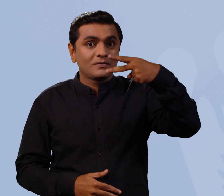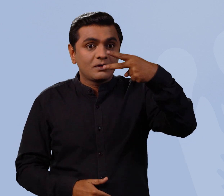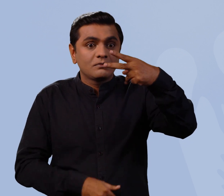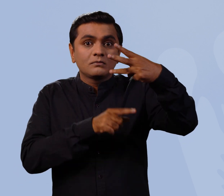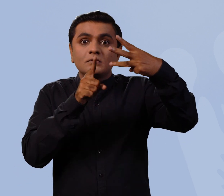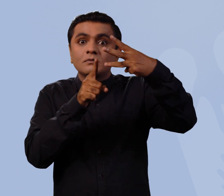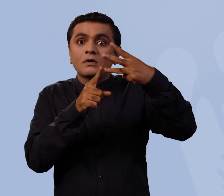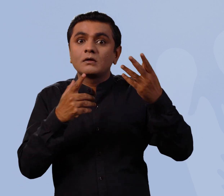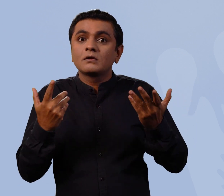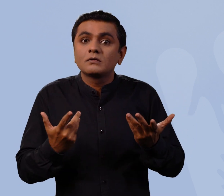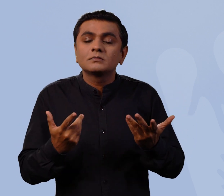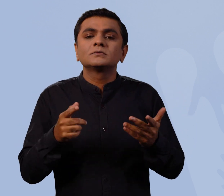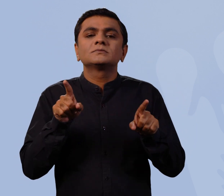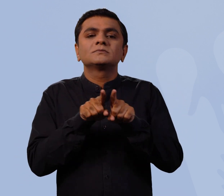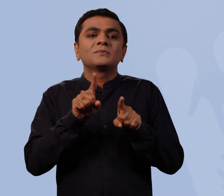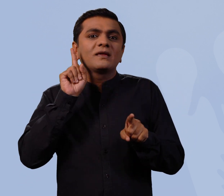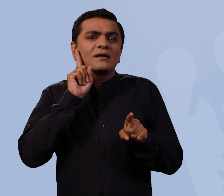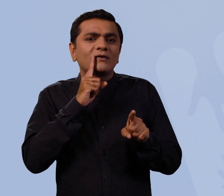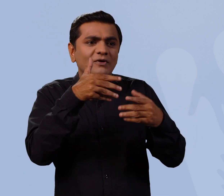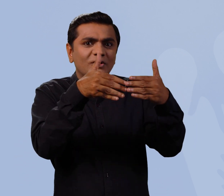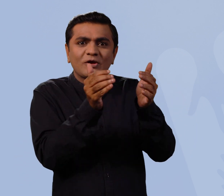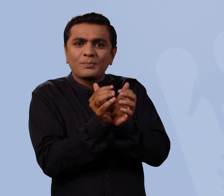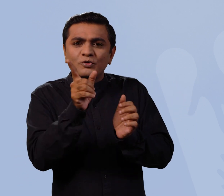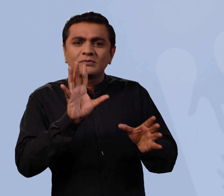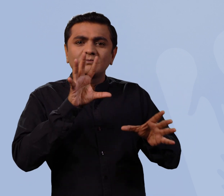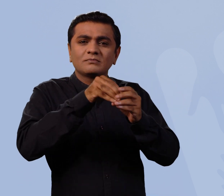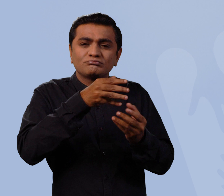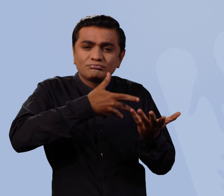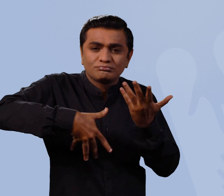जेफ व्यक्तियों के साथ देफ समुदाई में सक्रिया सोशल लाइफ होनी चाहिए